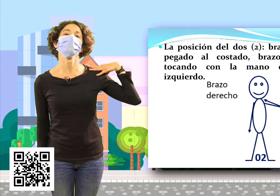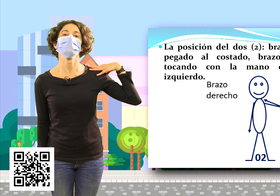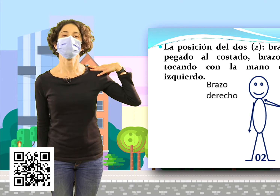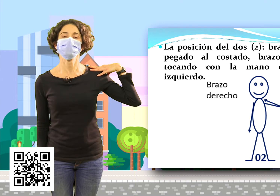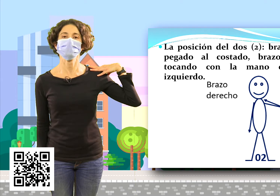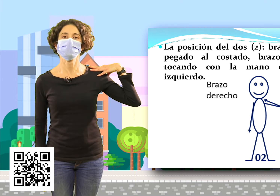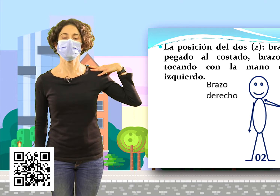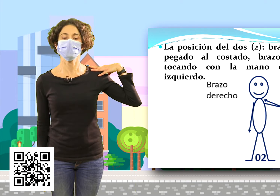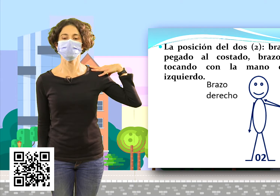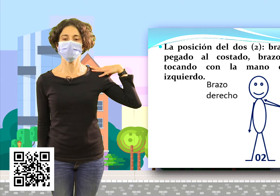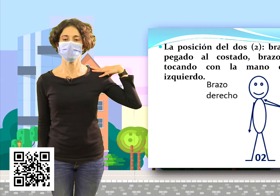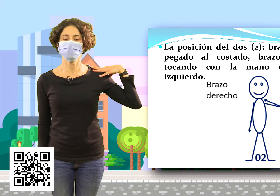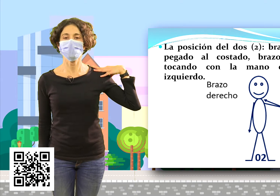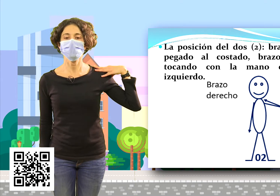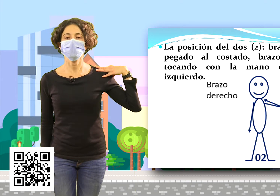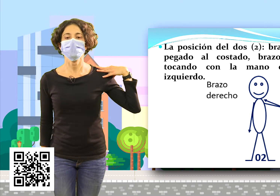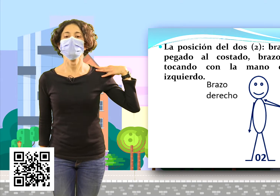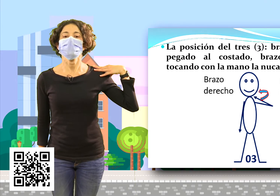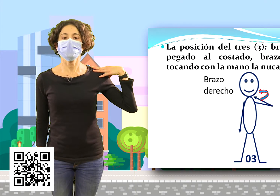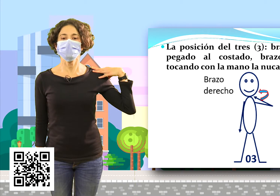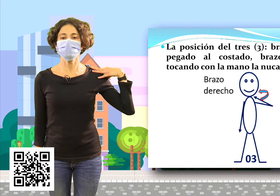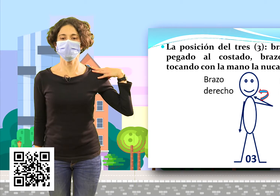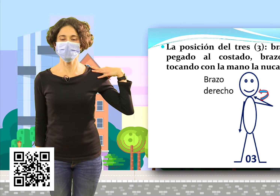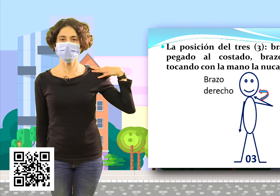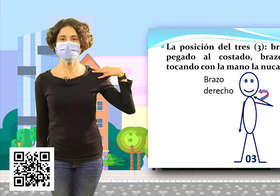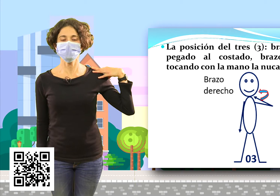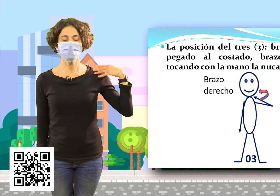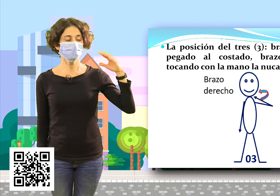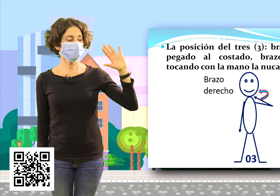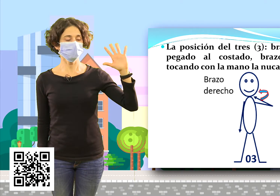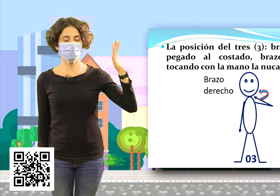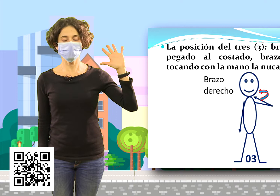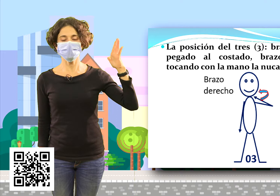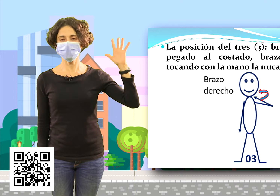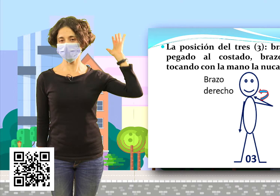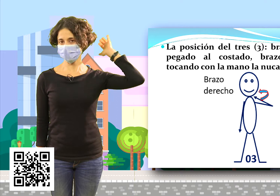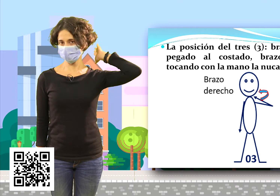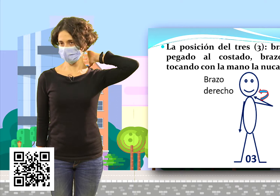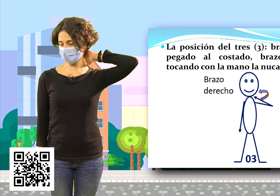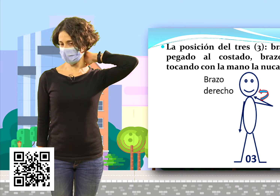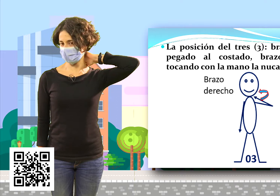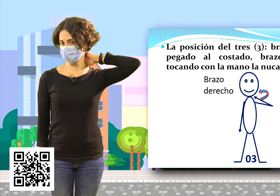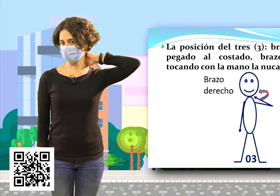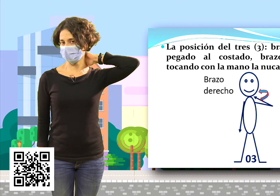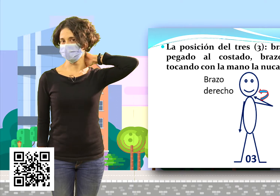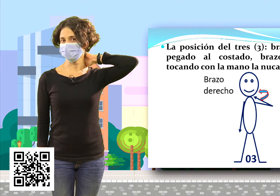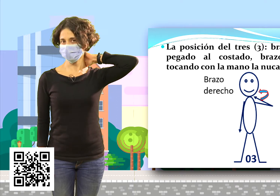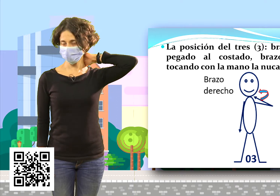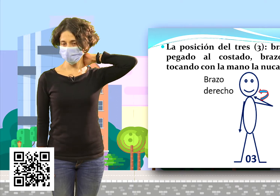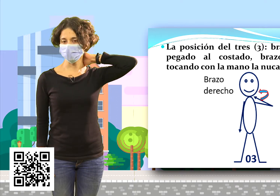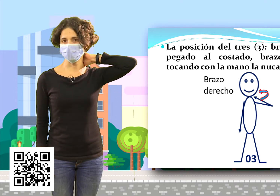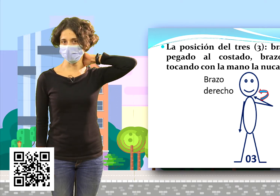en su sitio, pegada al costado. El número 3, nuestra mano izquierda la llevamos a la nuca.